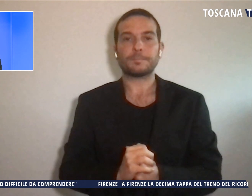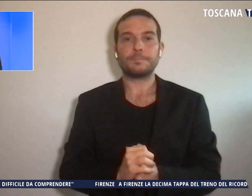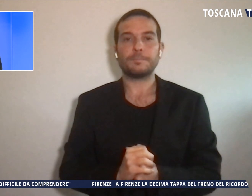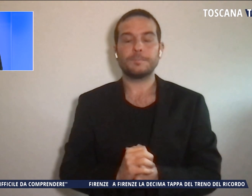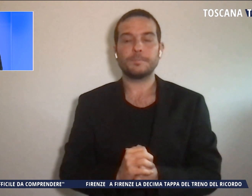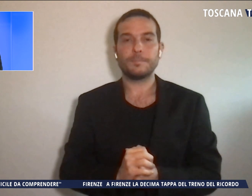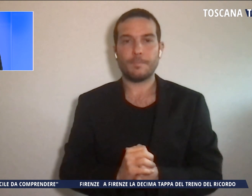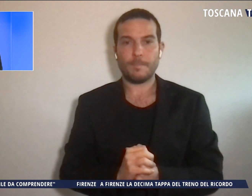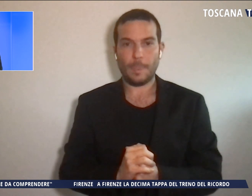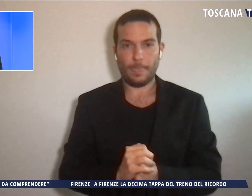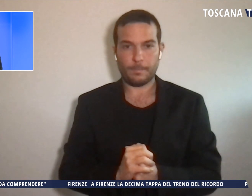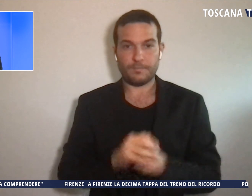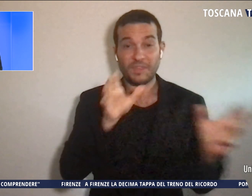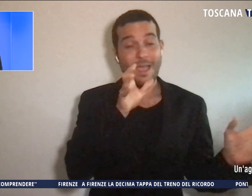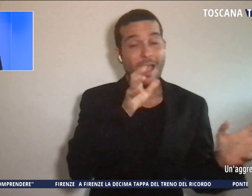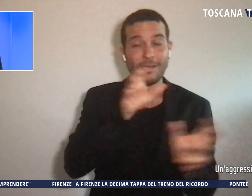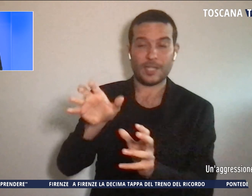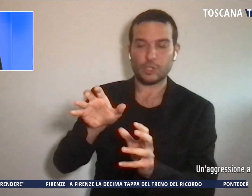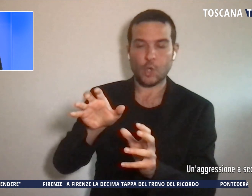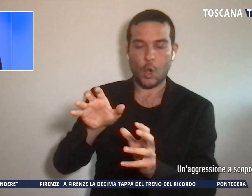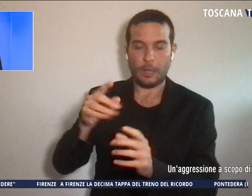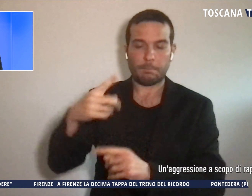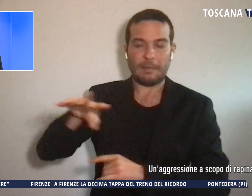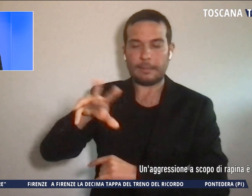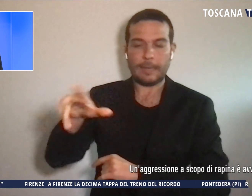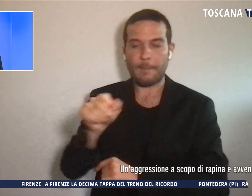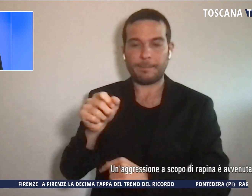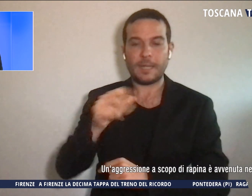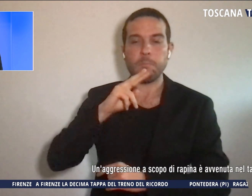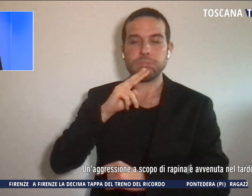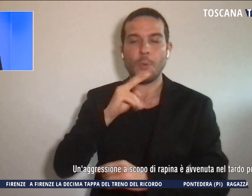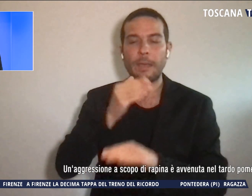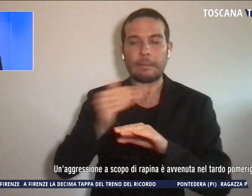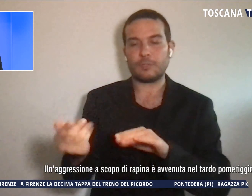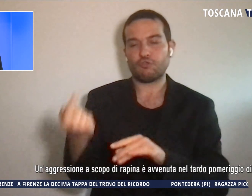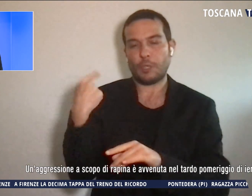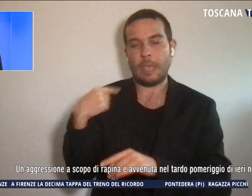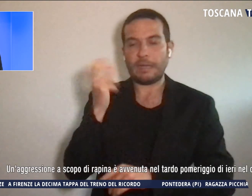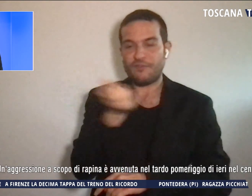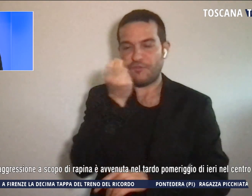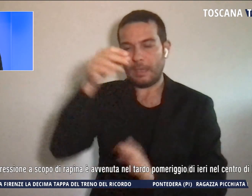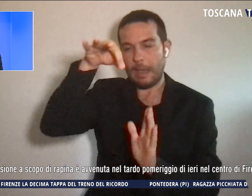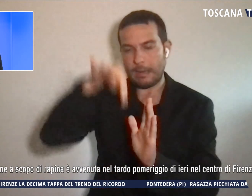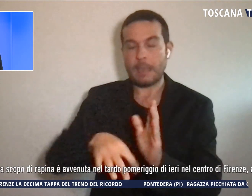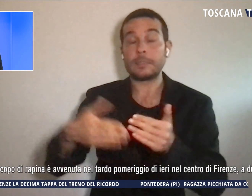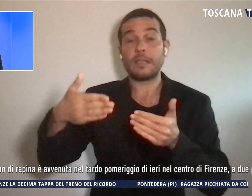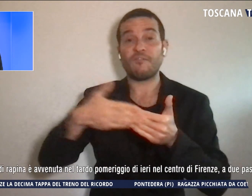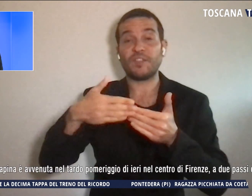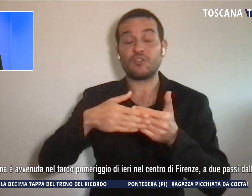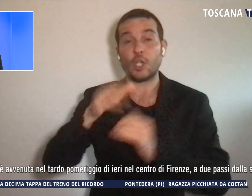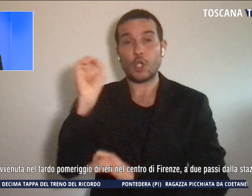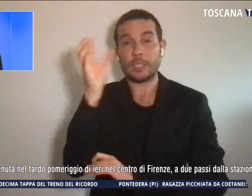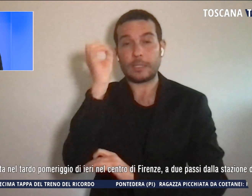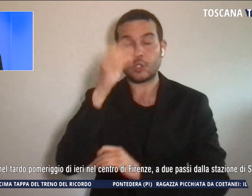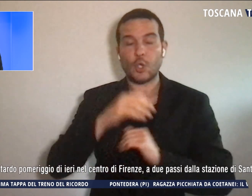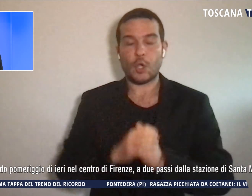E' un'aggressione a scopo di rapina avvenuta nel tardo pomeriggio di ieri nel centro di Firenze. Siamo a due passi dalla stazione. Tre